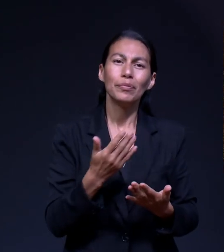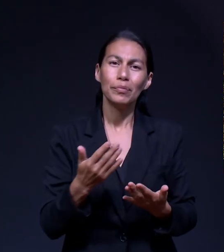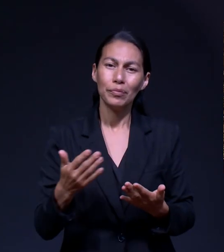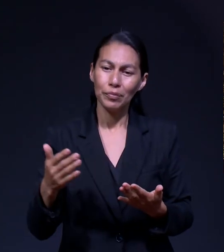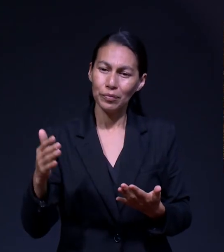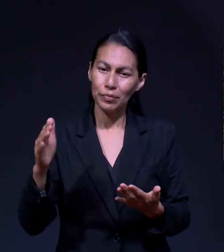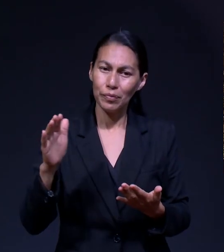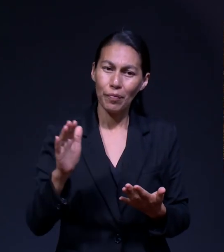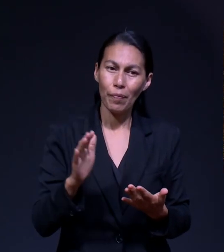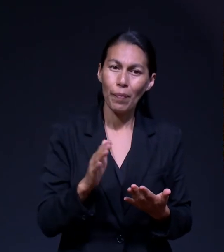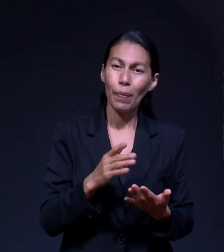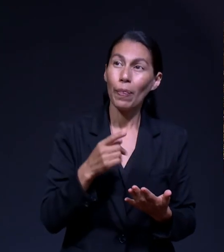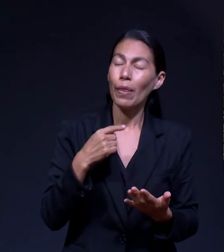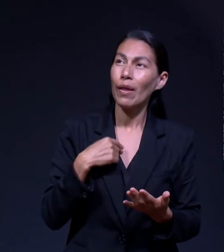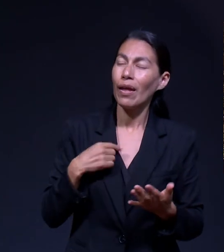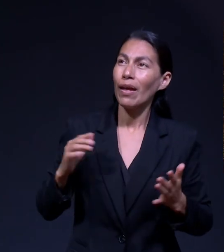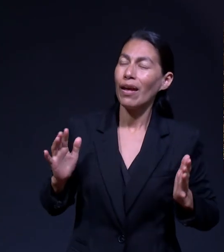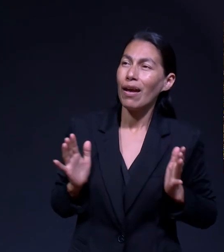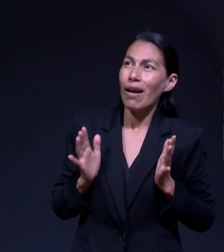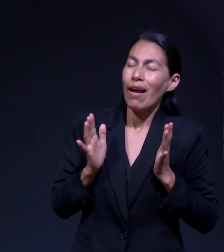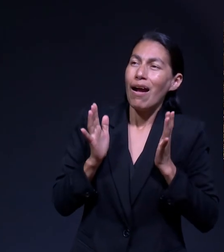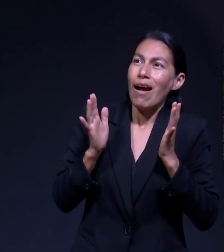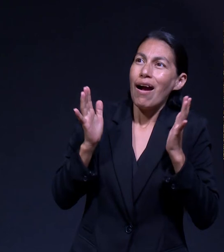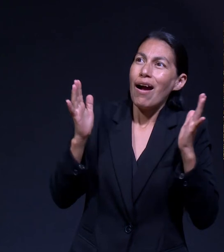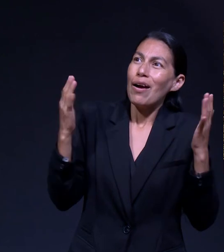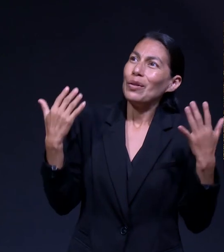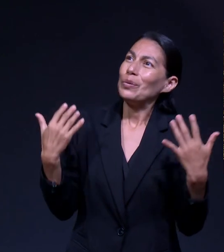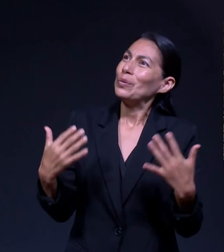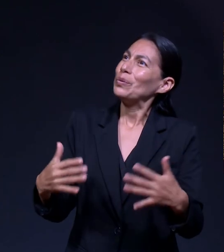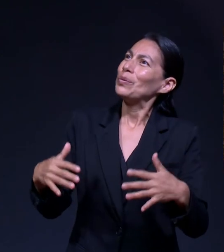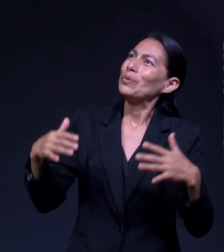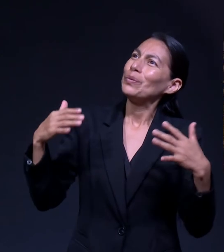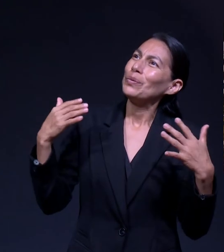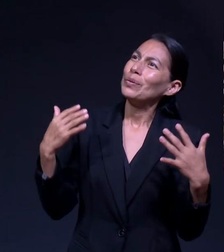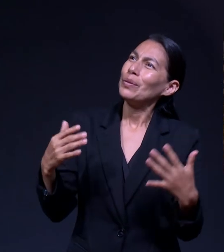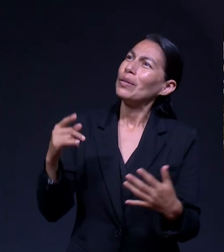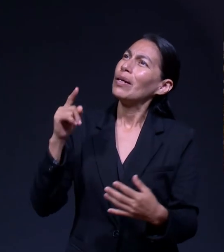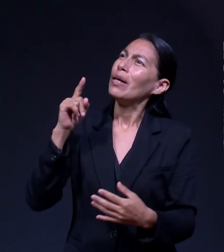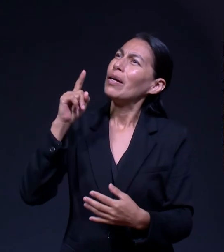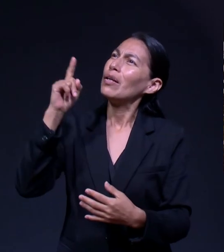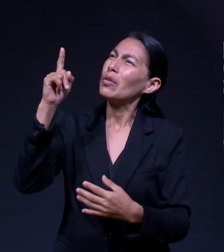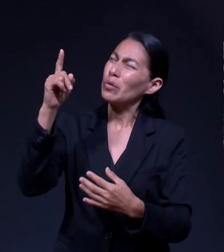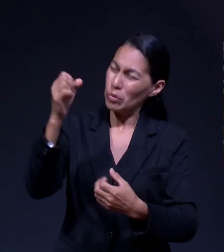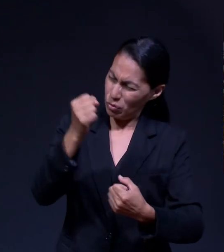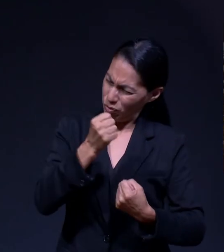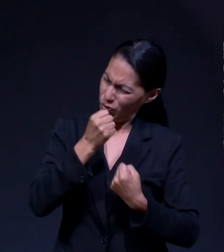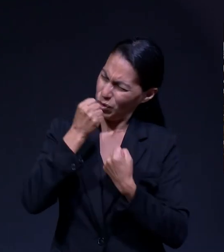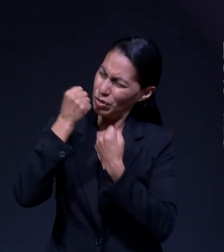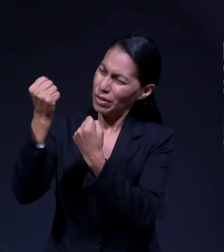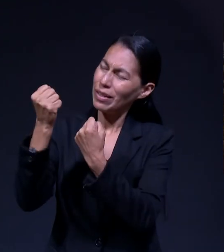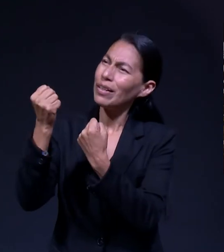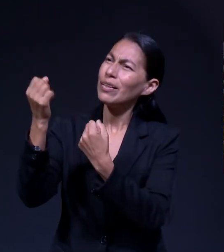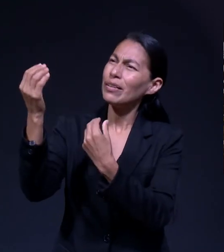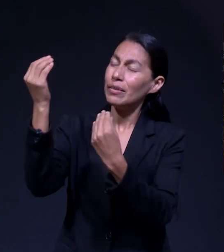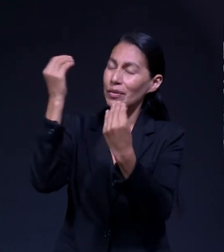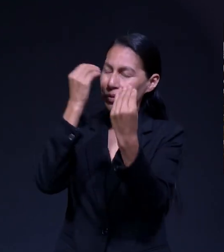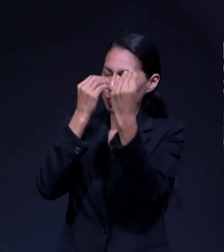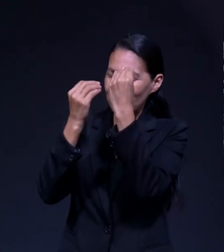Maravillado Estoy Señor Mi alma Lo sabe Y